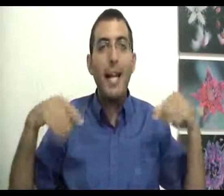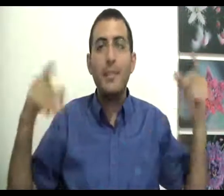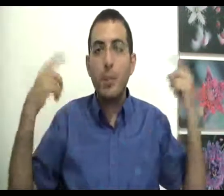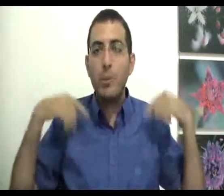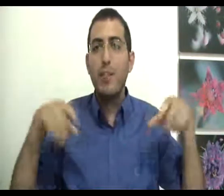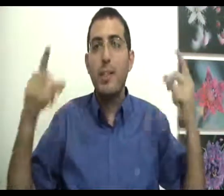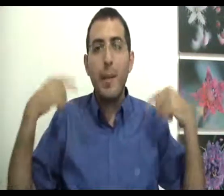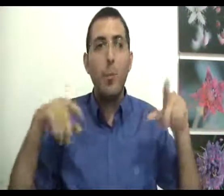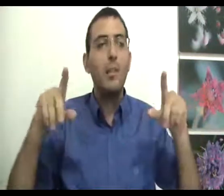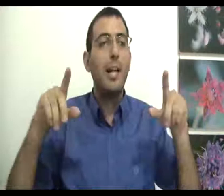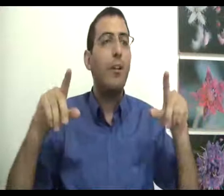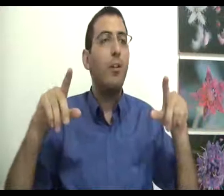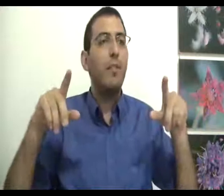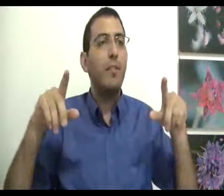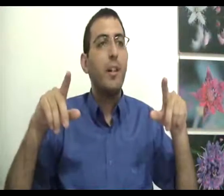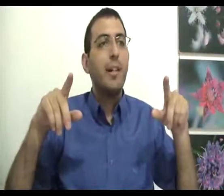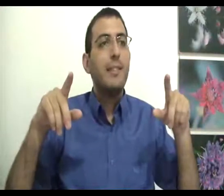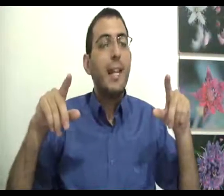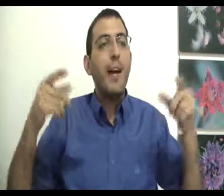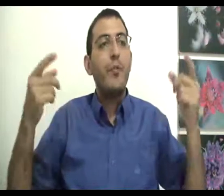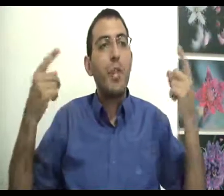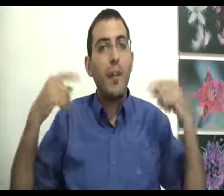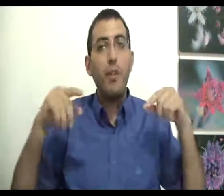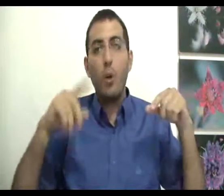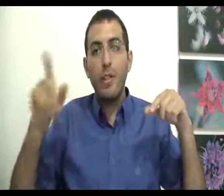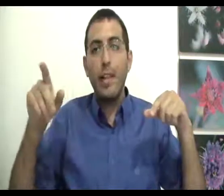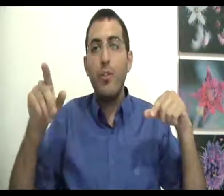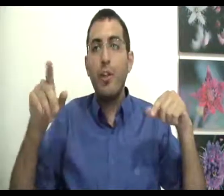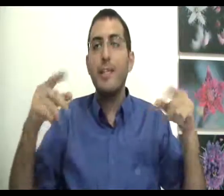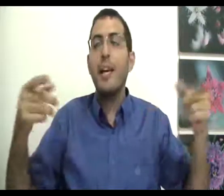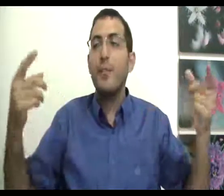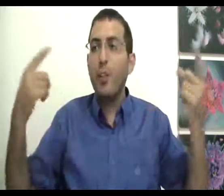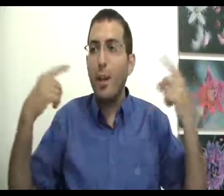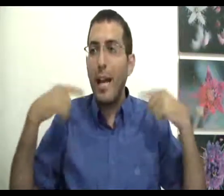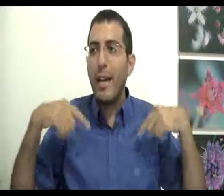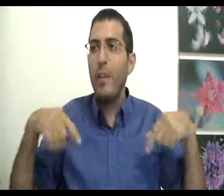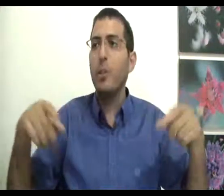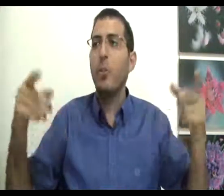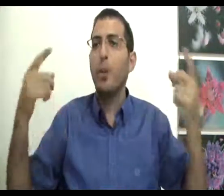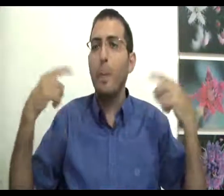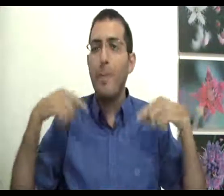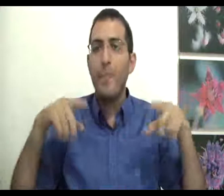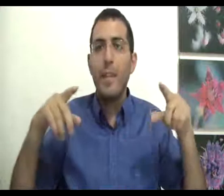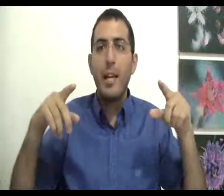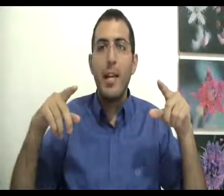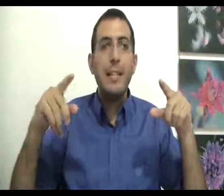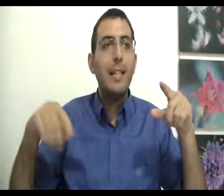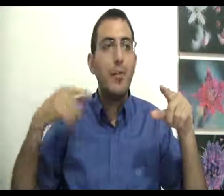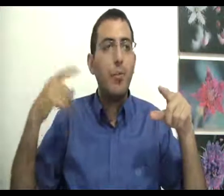העצם זה שהוא יבין למה הוא רוצה להרגיש טוב זה יאפשר ולא רוצה להרגיש רע זה יאפשר לו להכיל בתוכו את זה שהוא